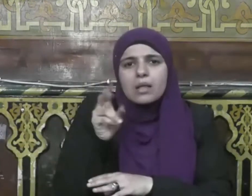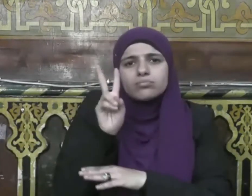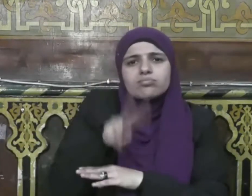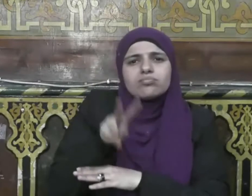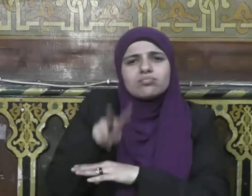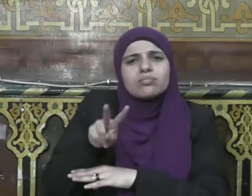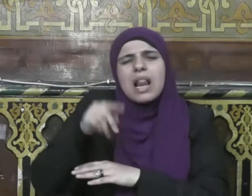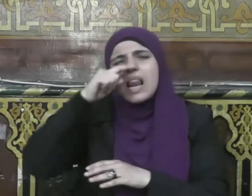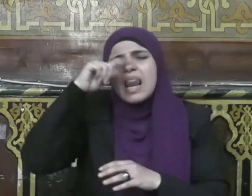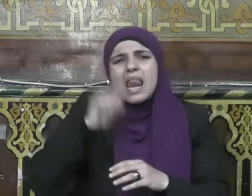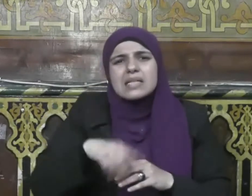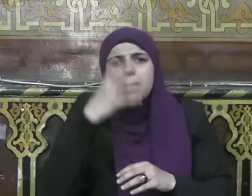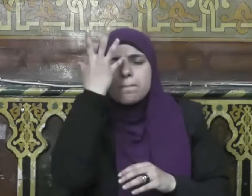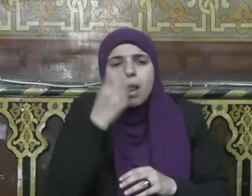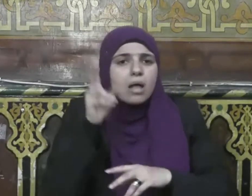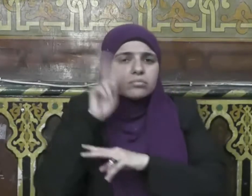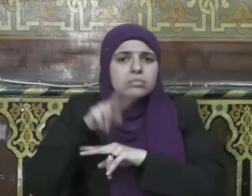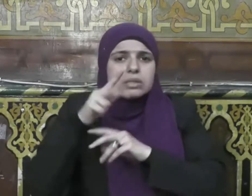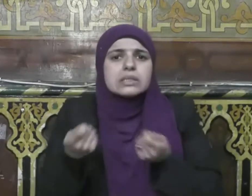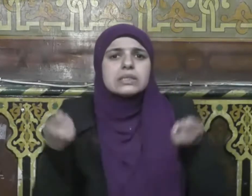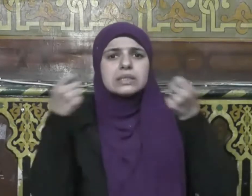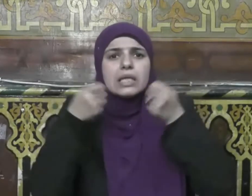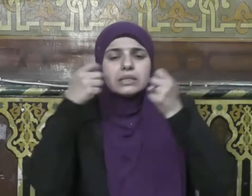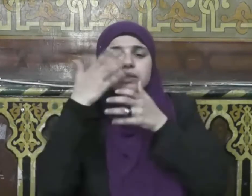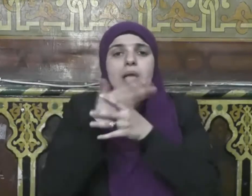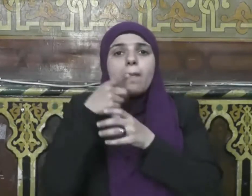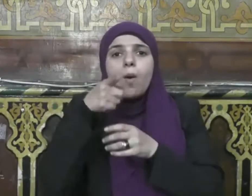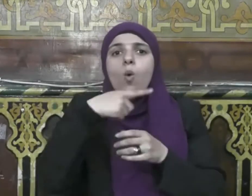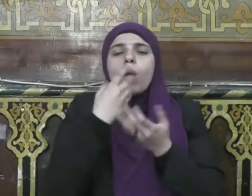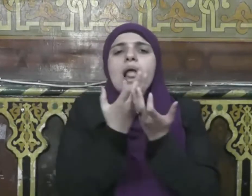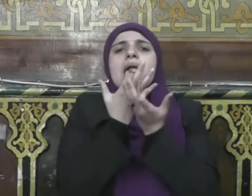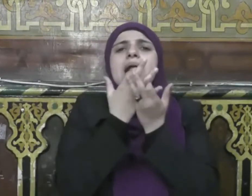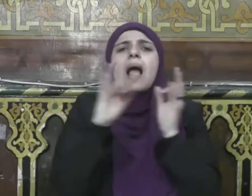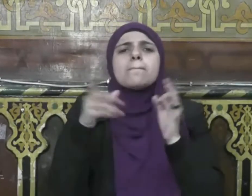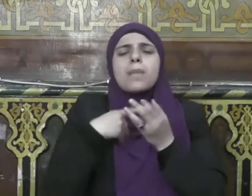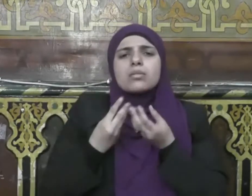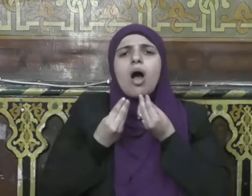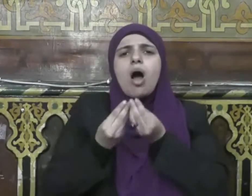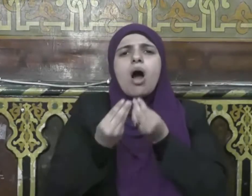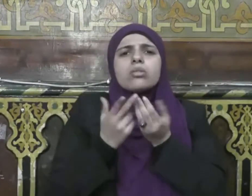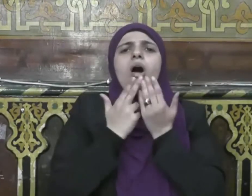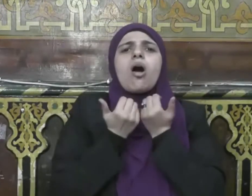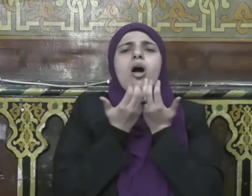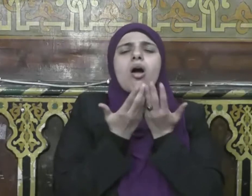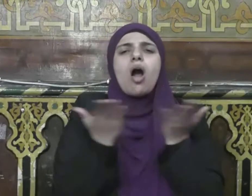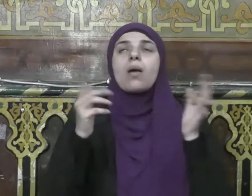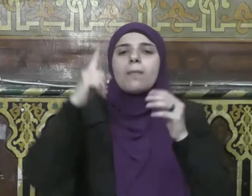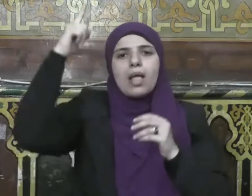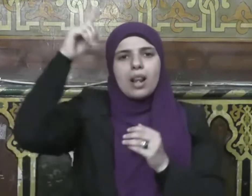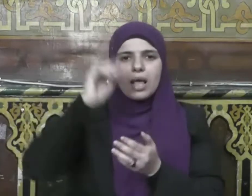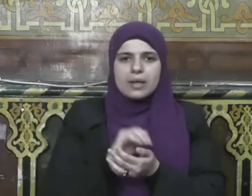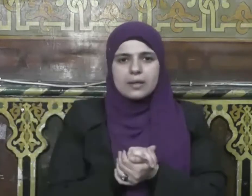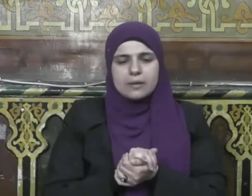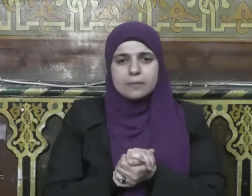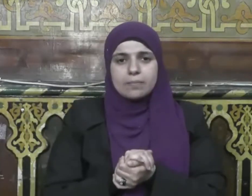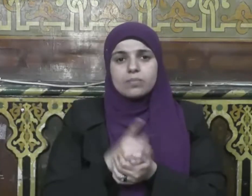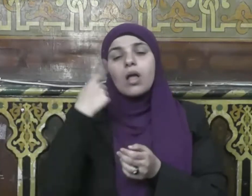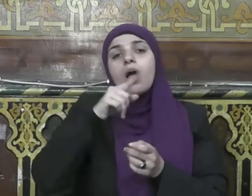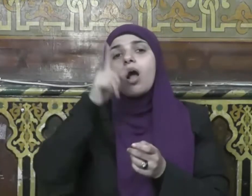العطاء والكرم الإلهي حيث قال صلى الله عليه وسلم تحرّوا ليلة